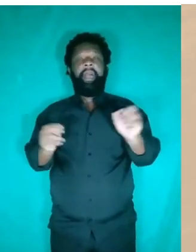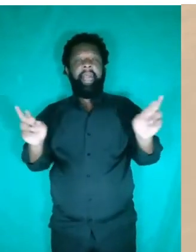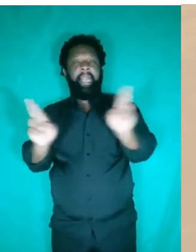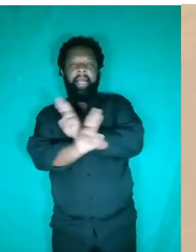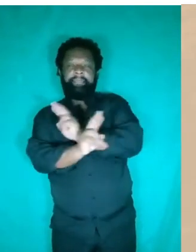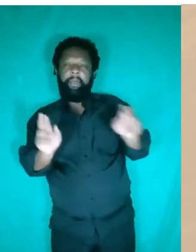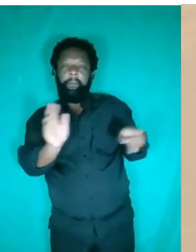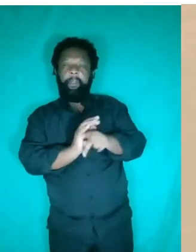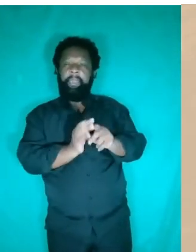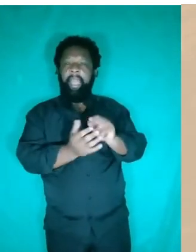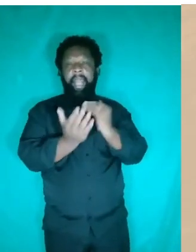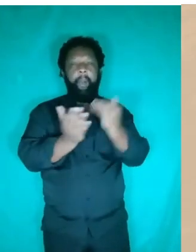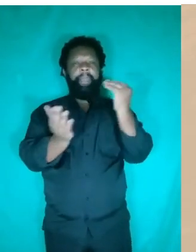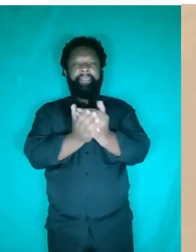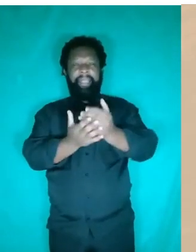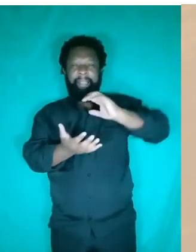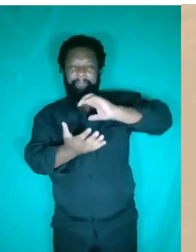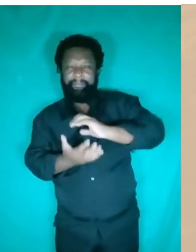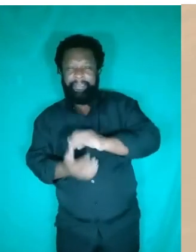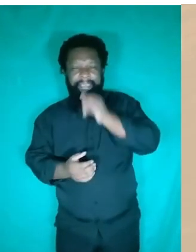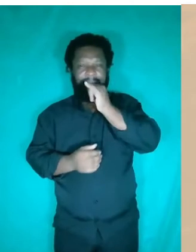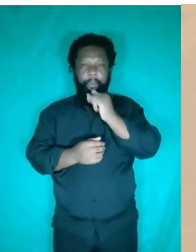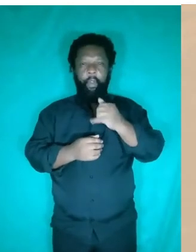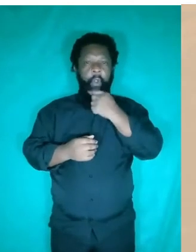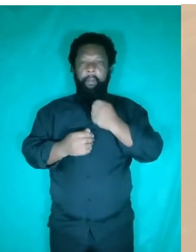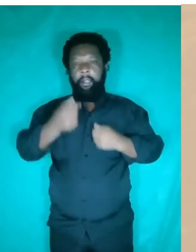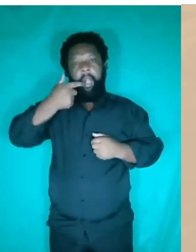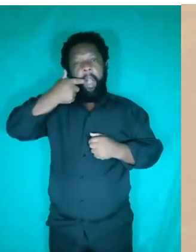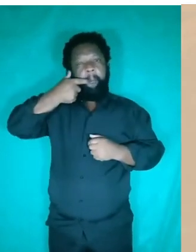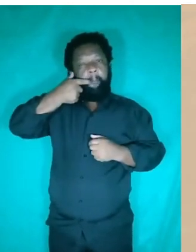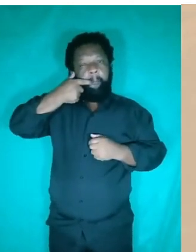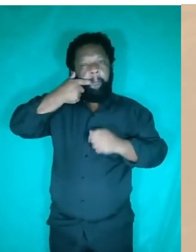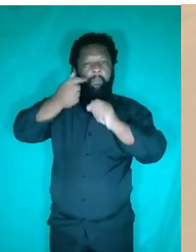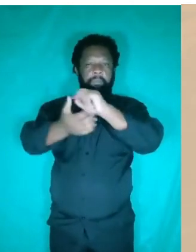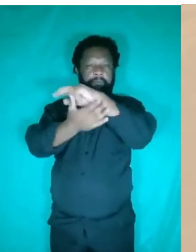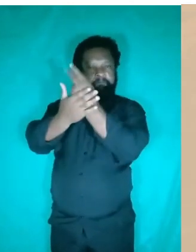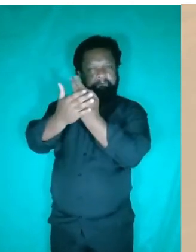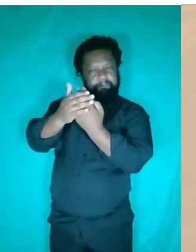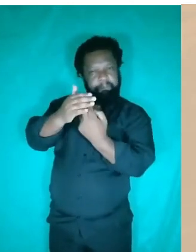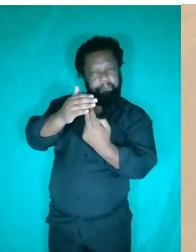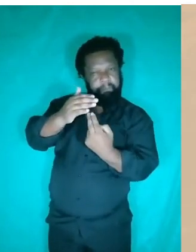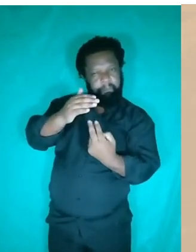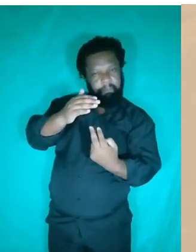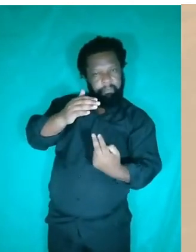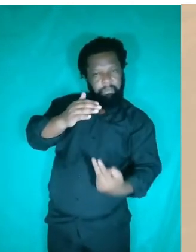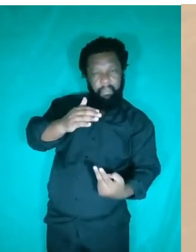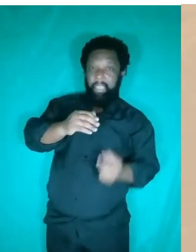no incremento de pressão quando o mergulhador está acessando camadas mais profundas. Isso, de certa